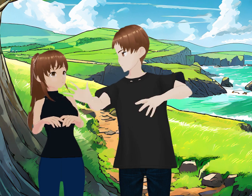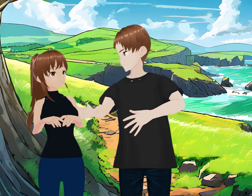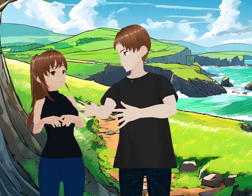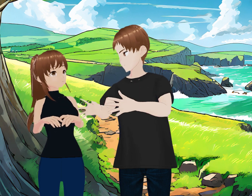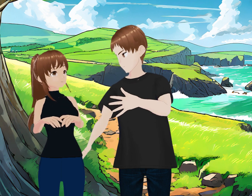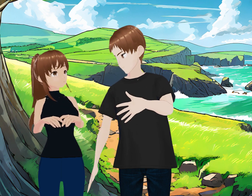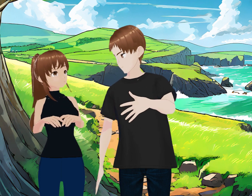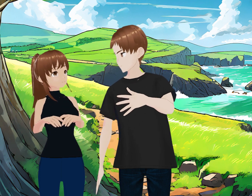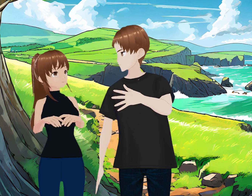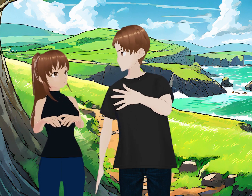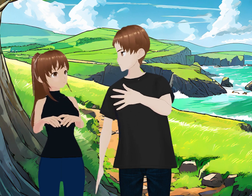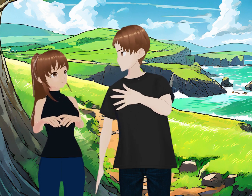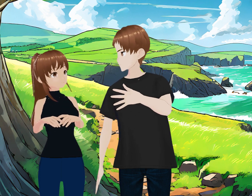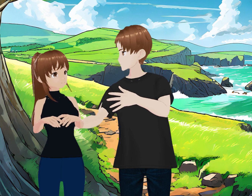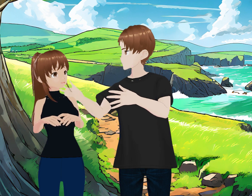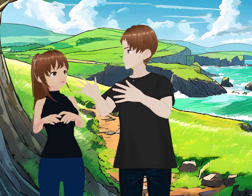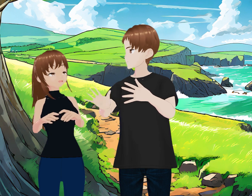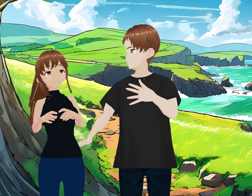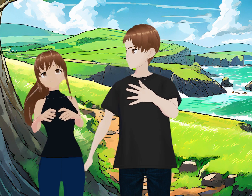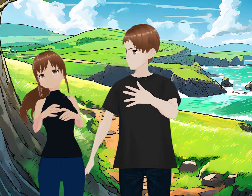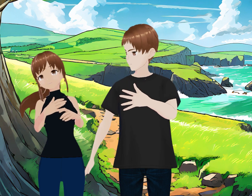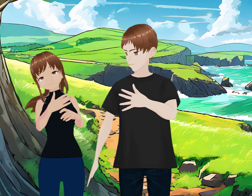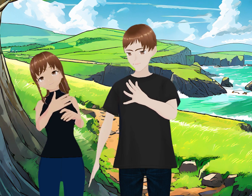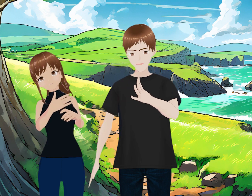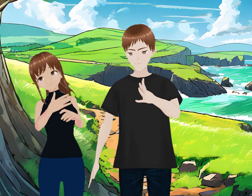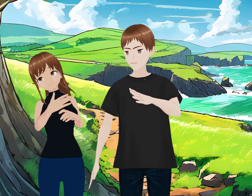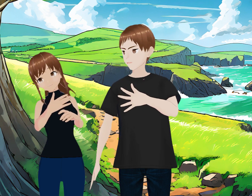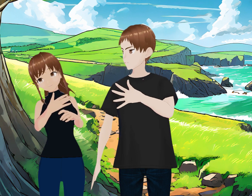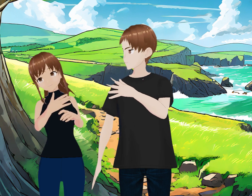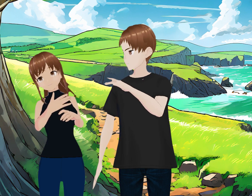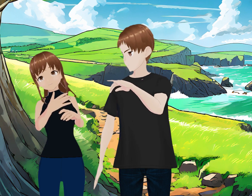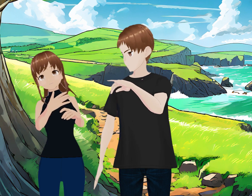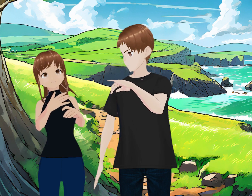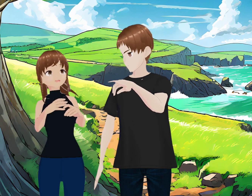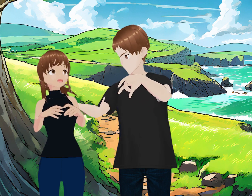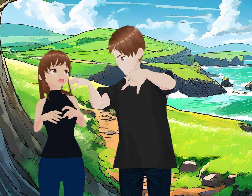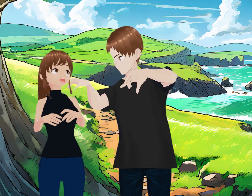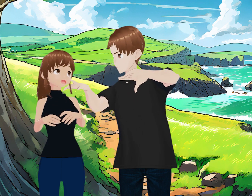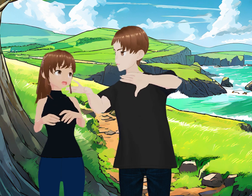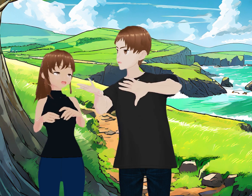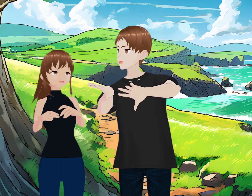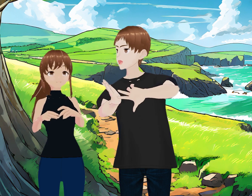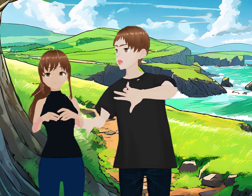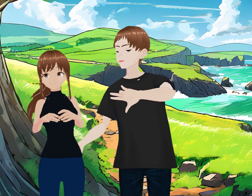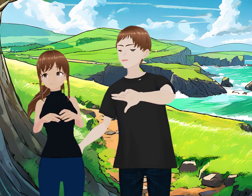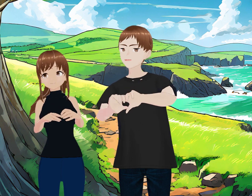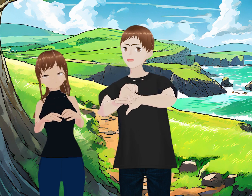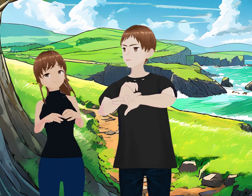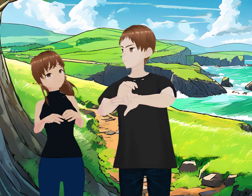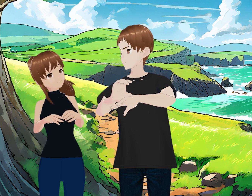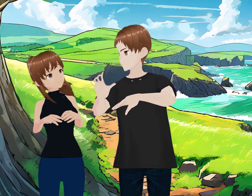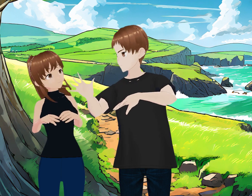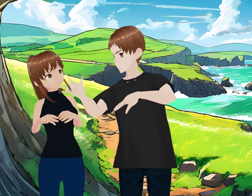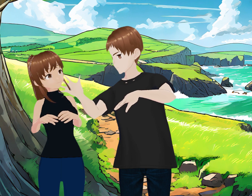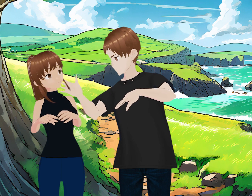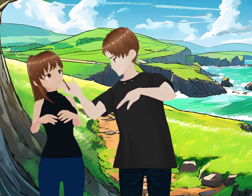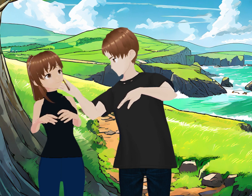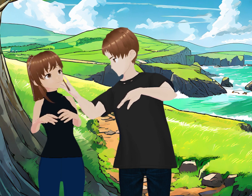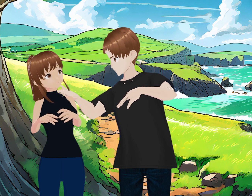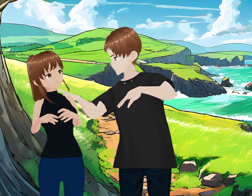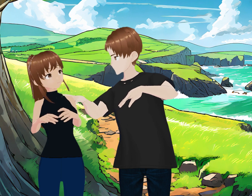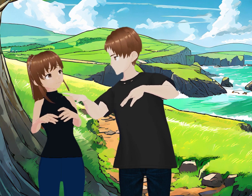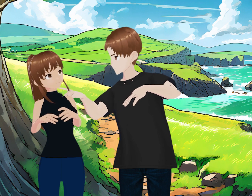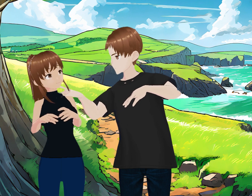encanta todo lo que hace Cartoon Salon. Wolf Walkers es precisamente la otra cinta que está en Apple. La recomendamos aquí en su momento. Este, ellos tienen la